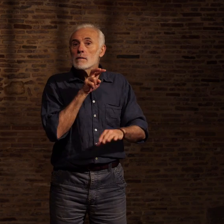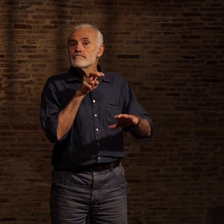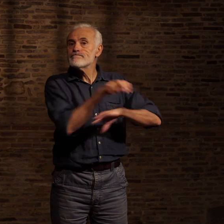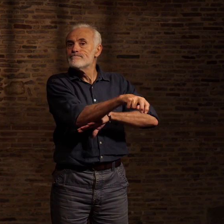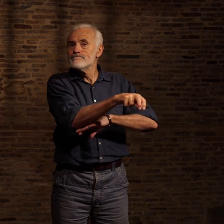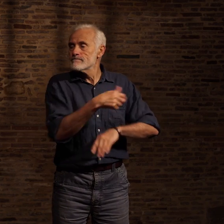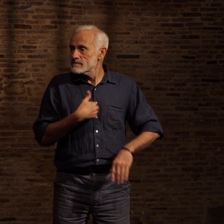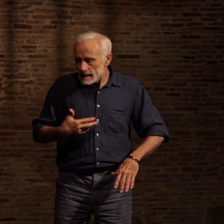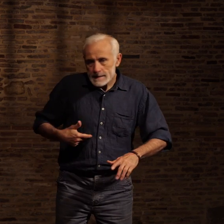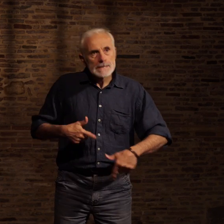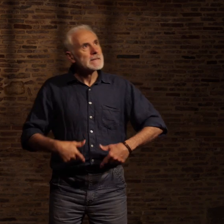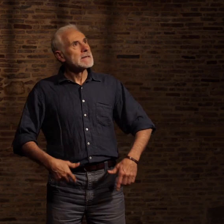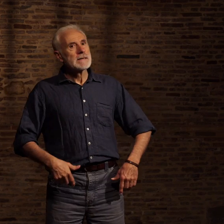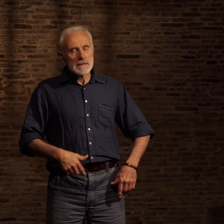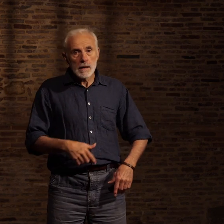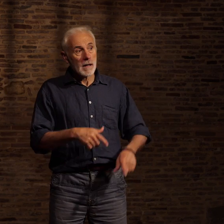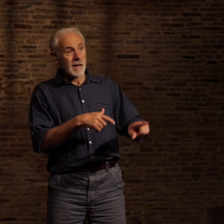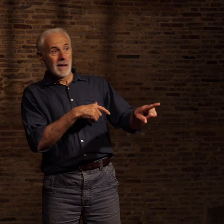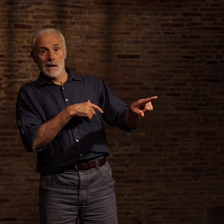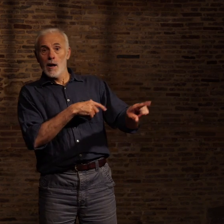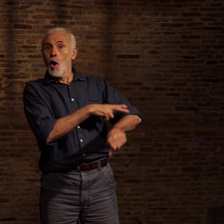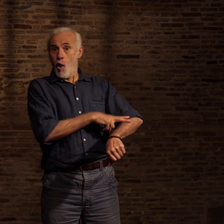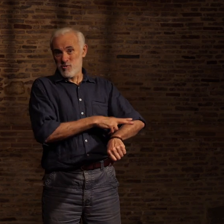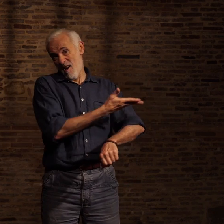Le lieutenant et ses boxeurs étaient regroupés en petits comités et parlaient entre eux.